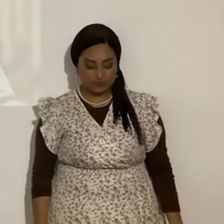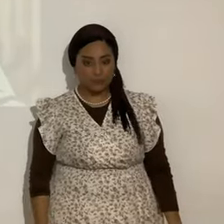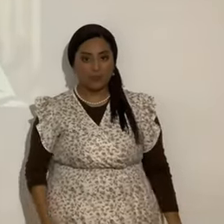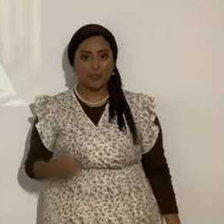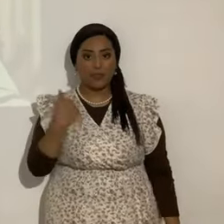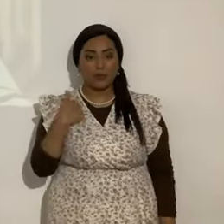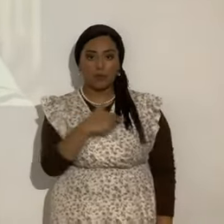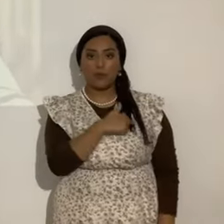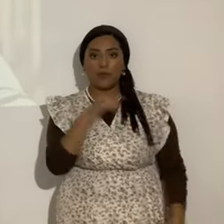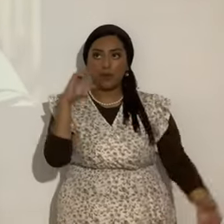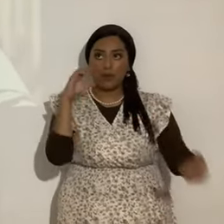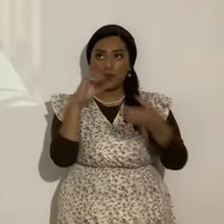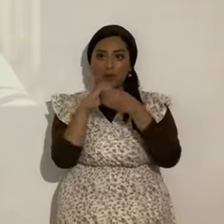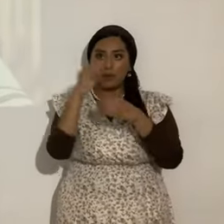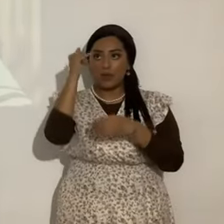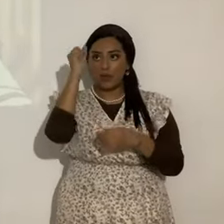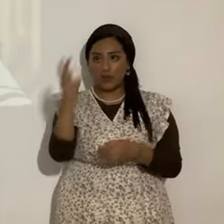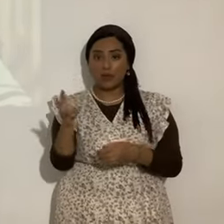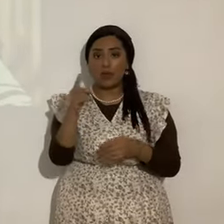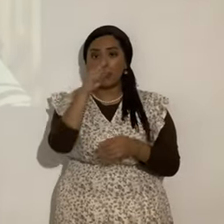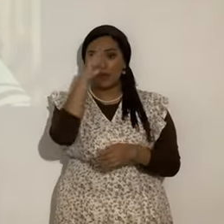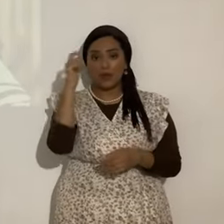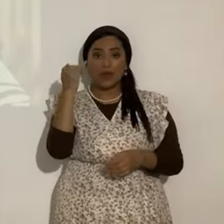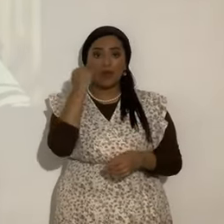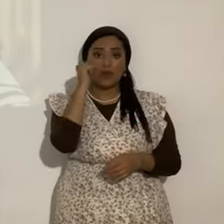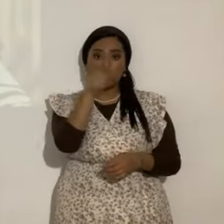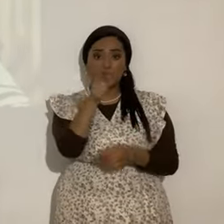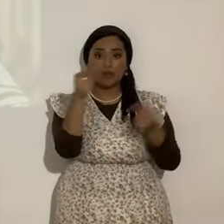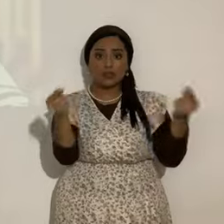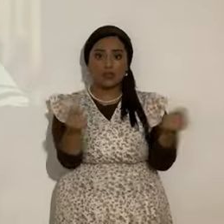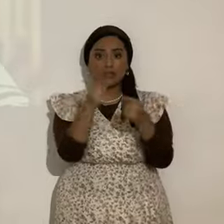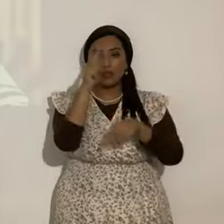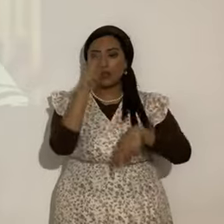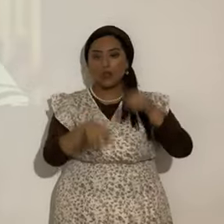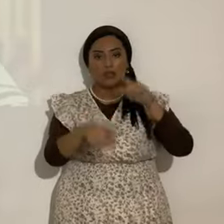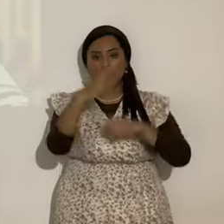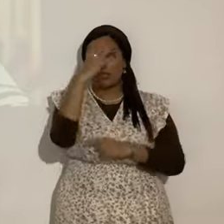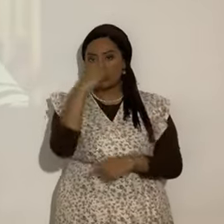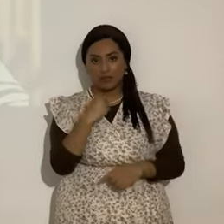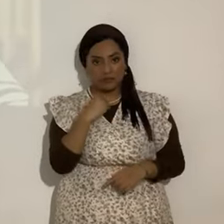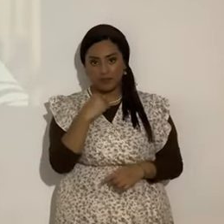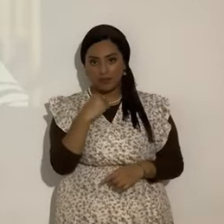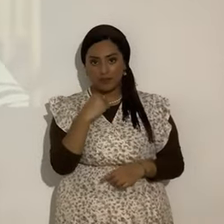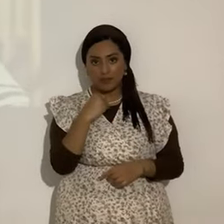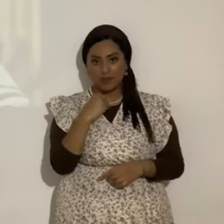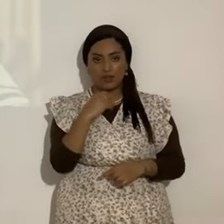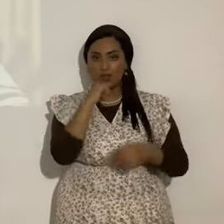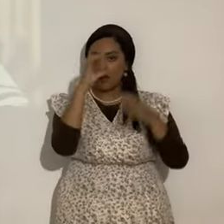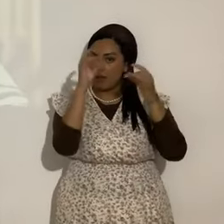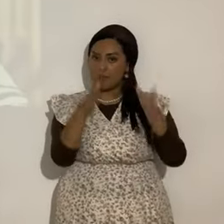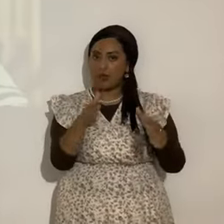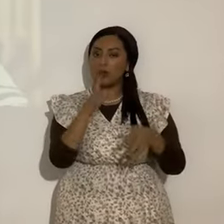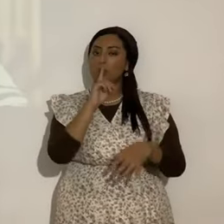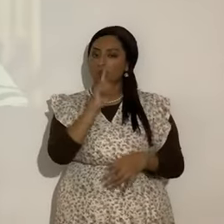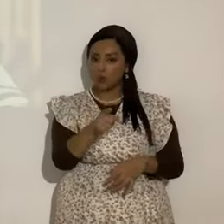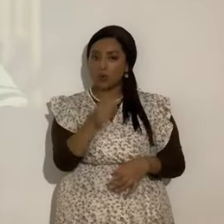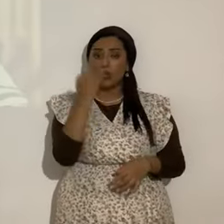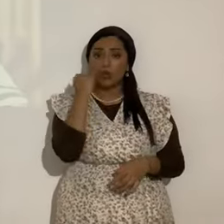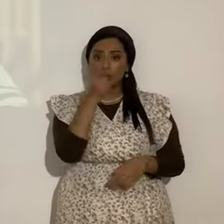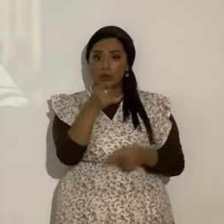yashua porque si tú pegas no vas a poder dormir no es una maldición es la verdad si tú pegas no vas a